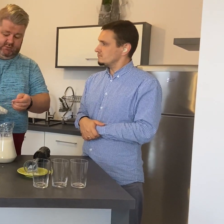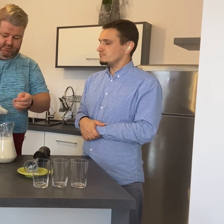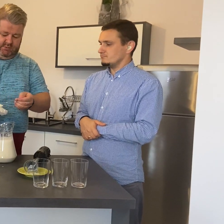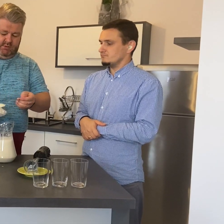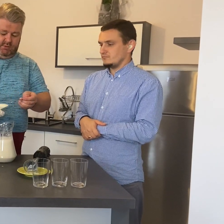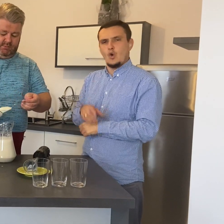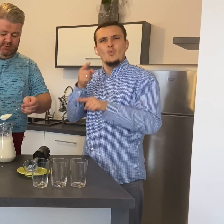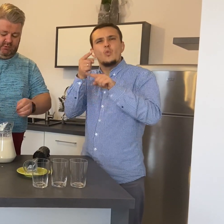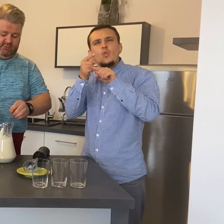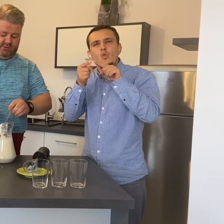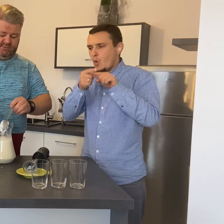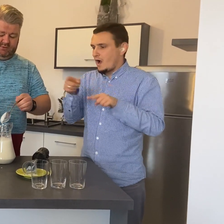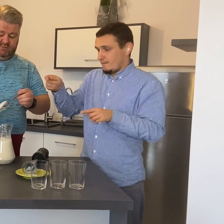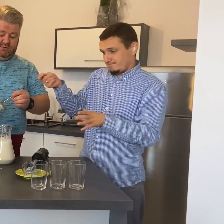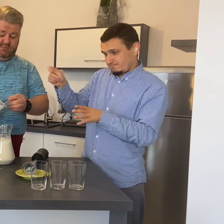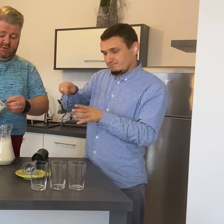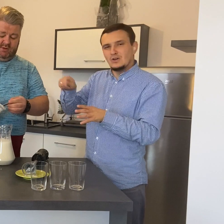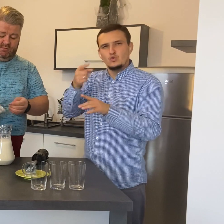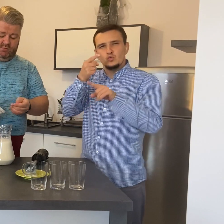Będzie troszeczkę kwaśno, więc nie będzie takie mgle.